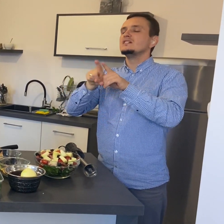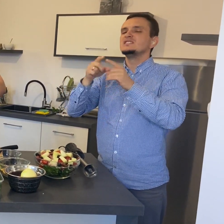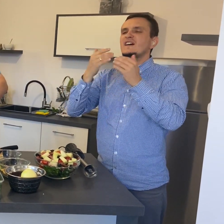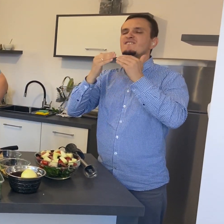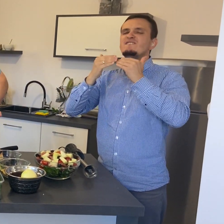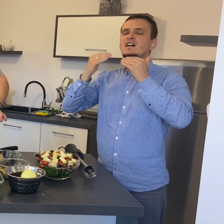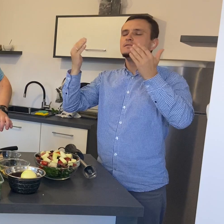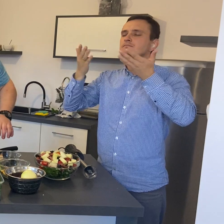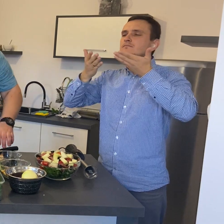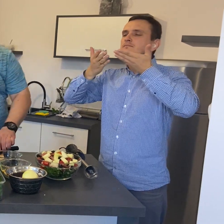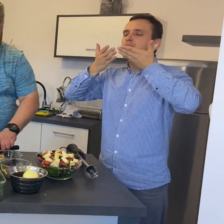słodki.